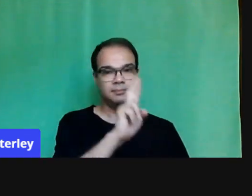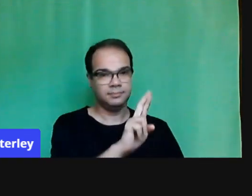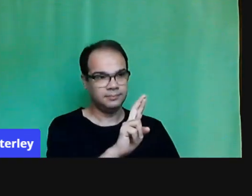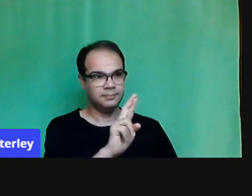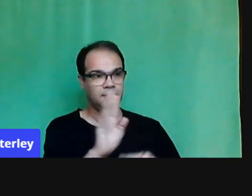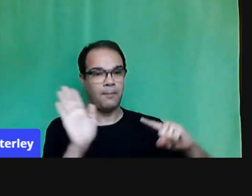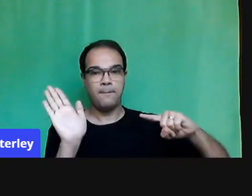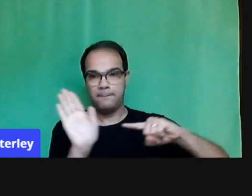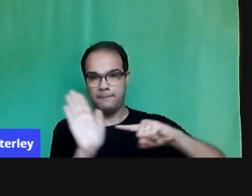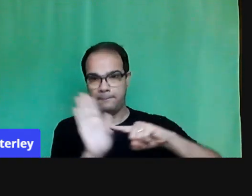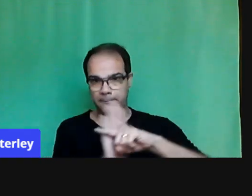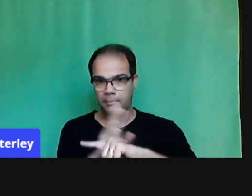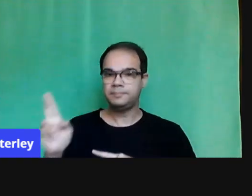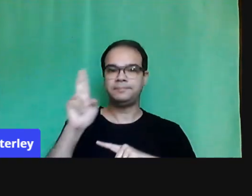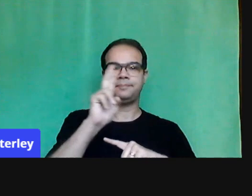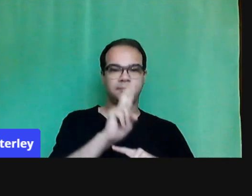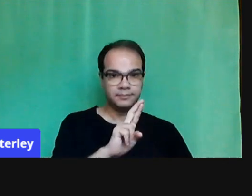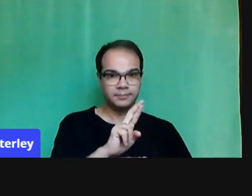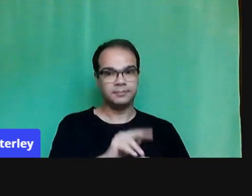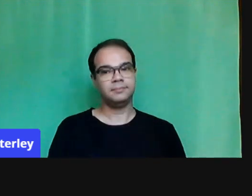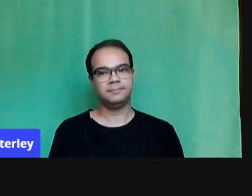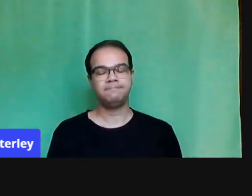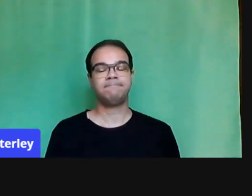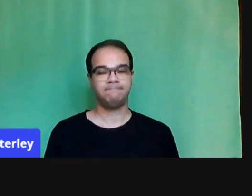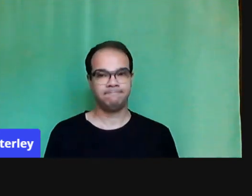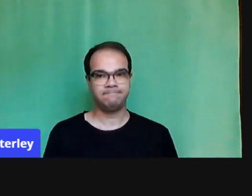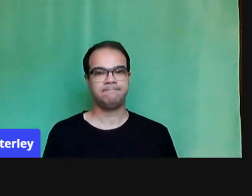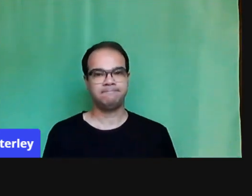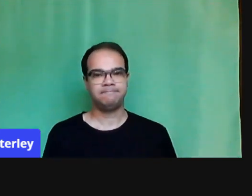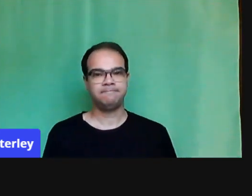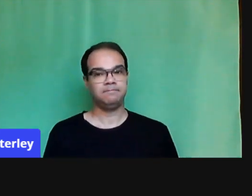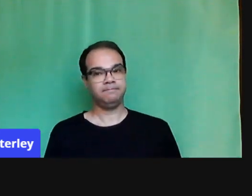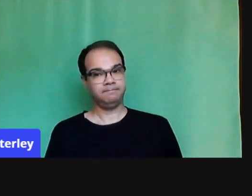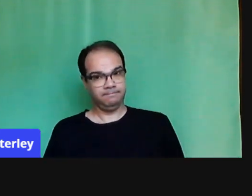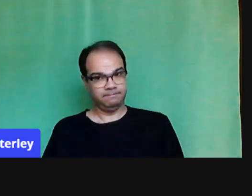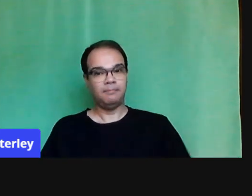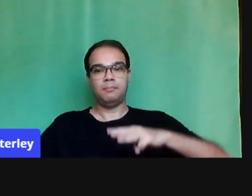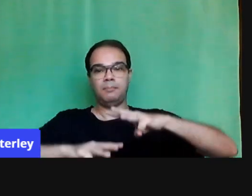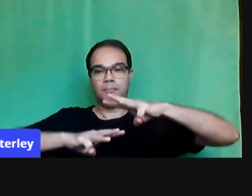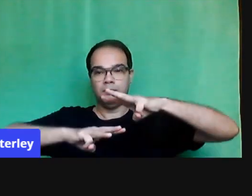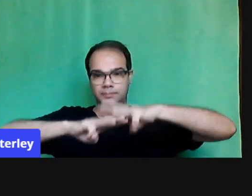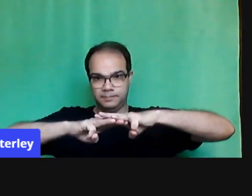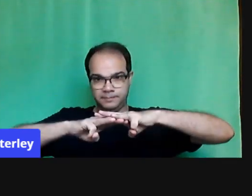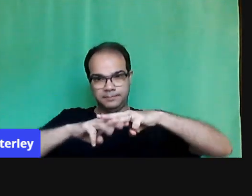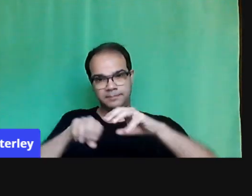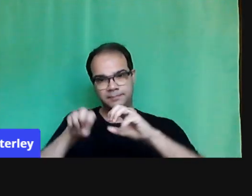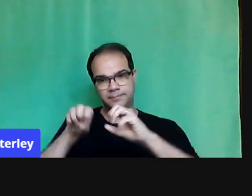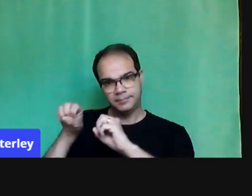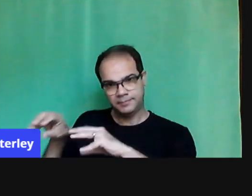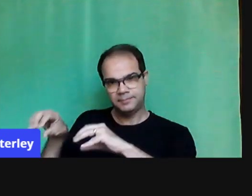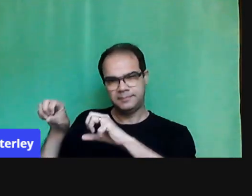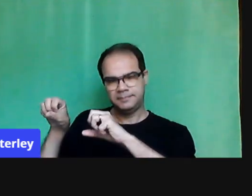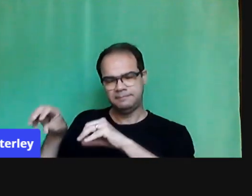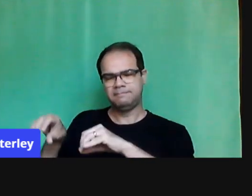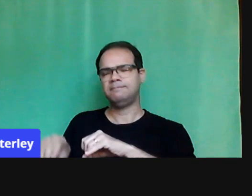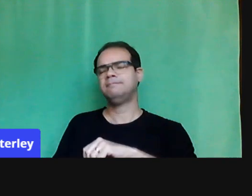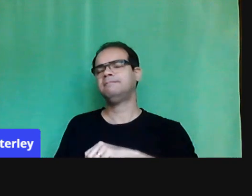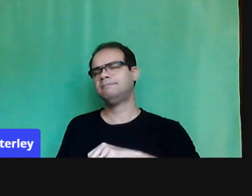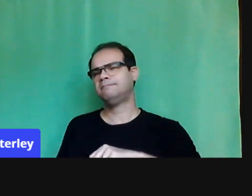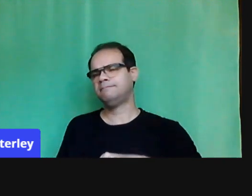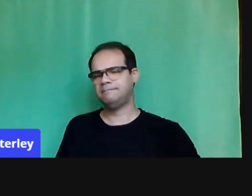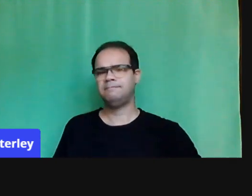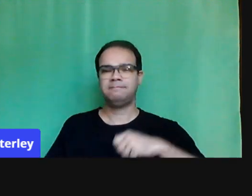Conceber uma aula de matemática em que impere a comunicação de ideias, exige uma